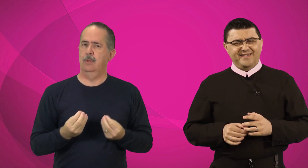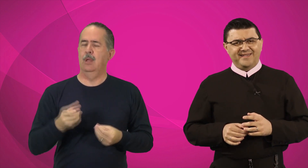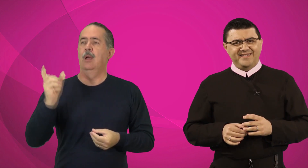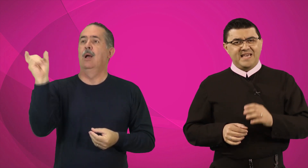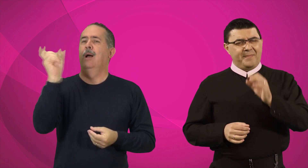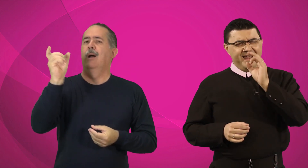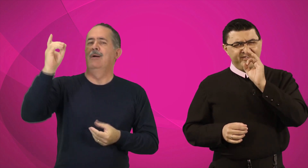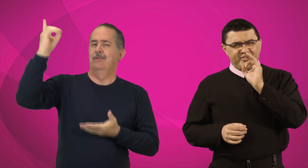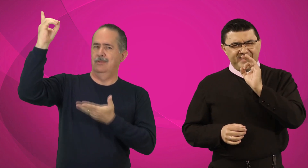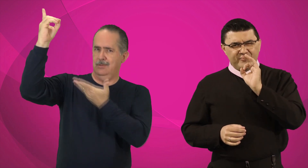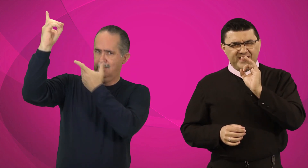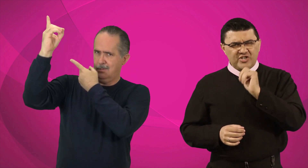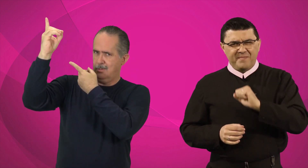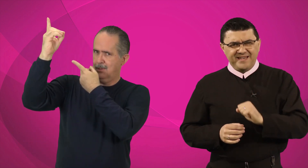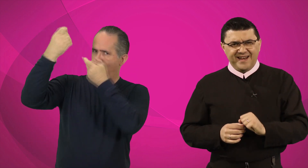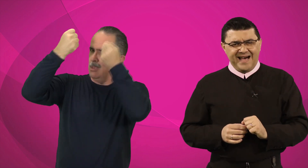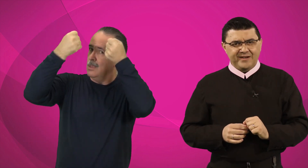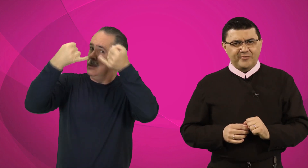E a palavra de Deus deixa bem claro,